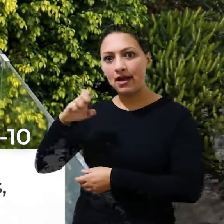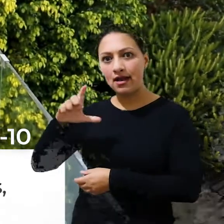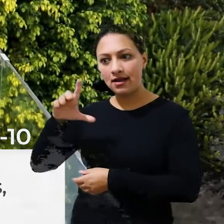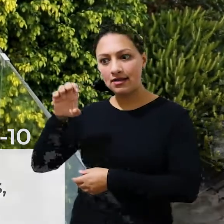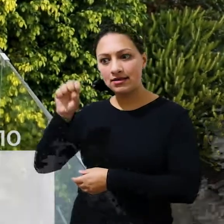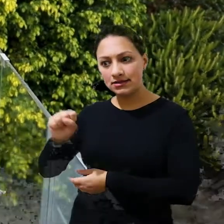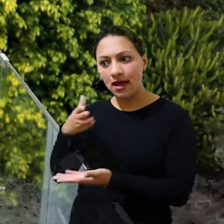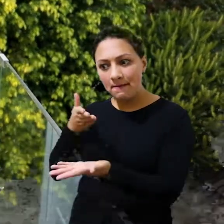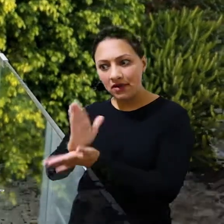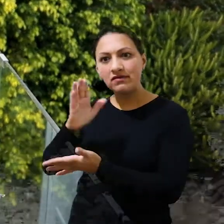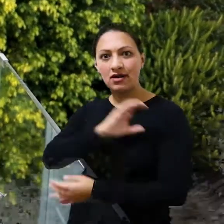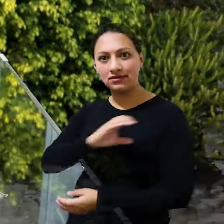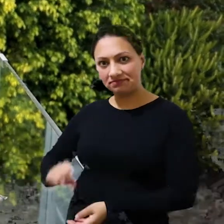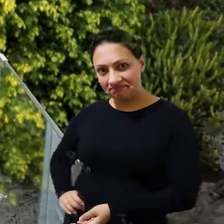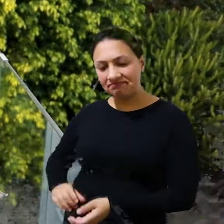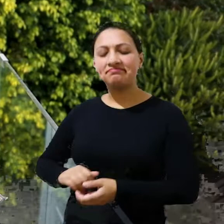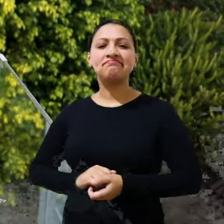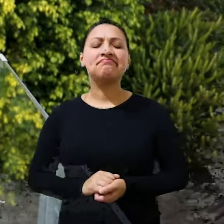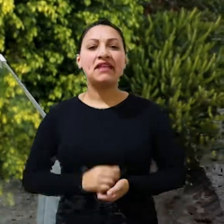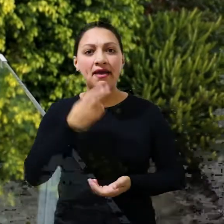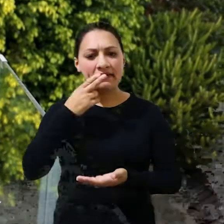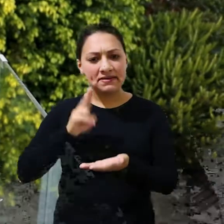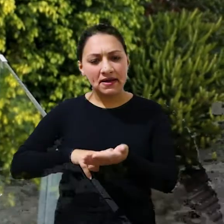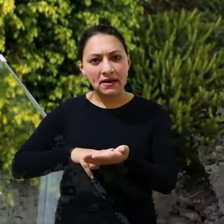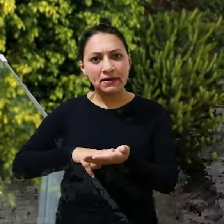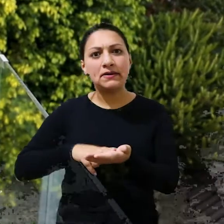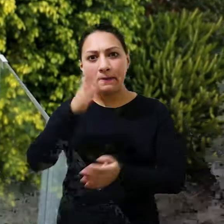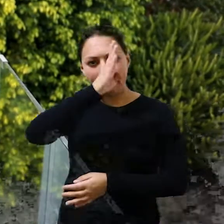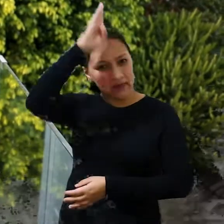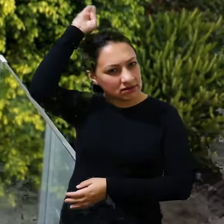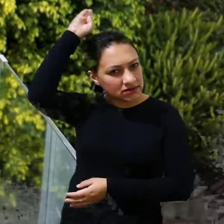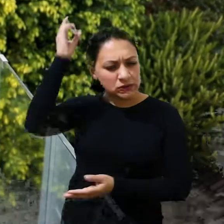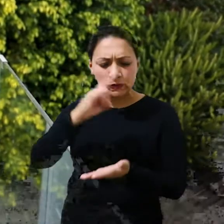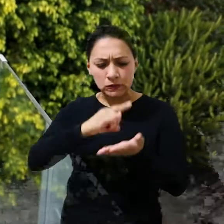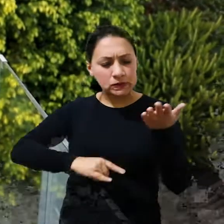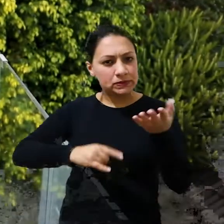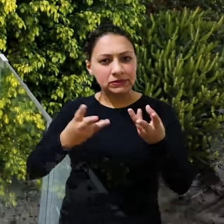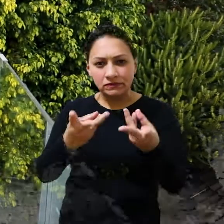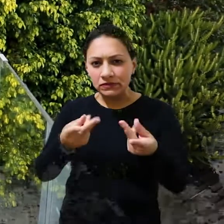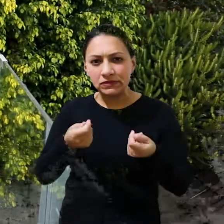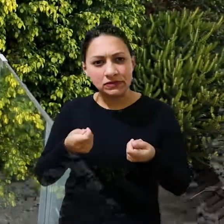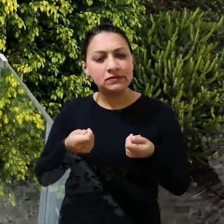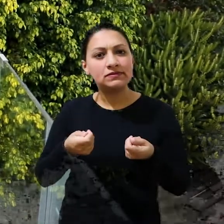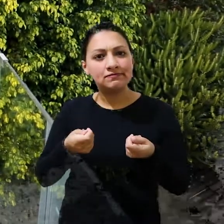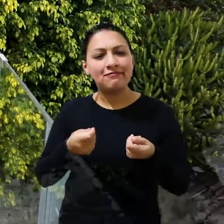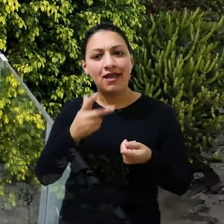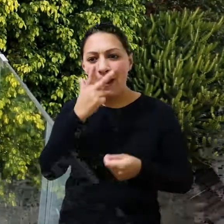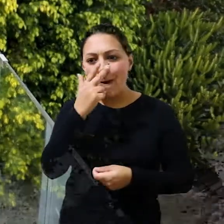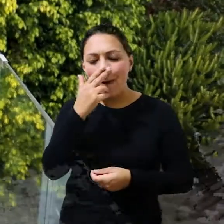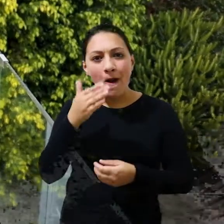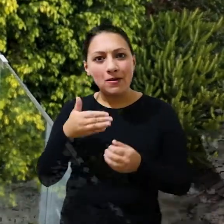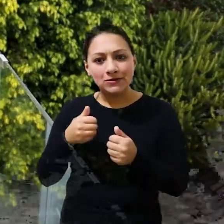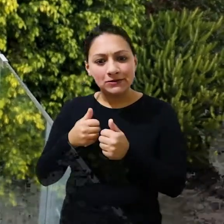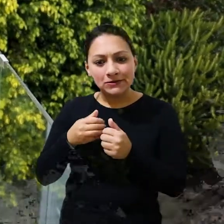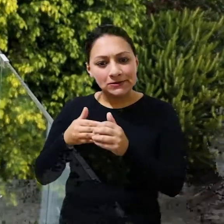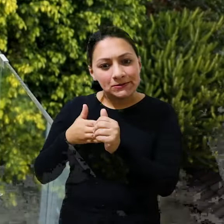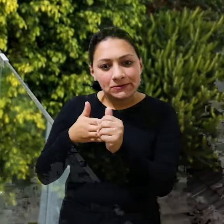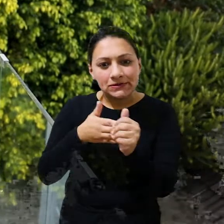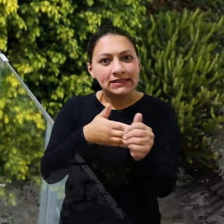A Carta aos Romanos é um documento muito valioso, muito precioso. Na realidade é um guia para o crescimento em